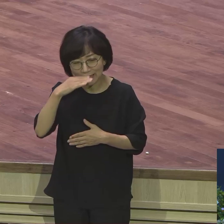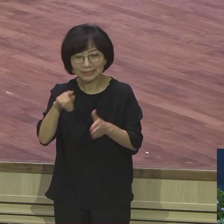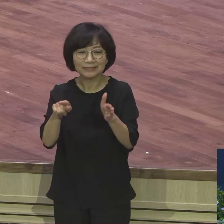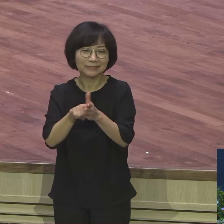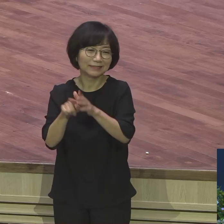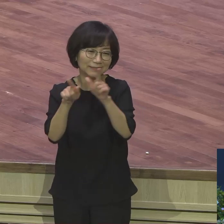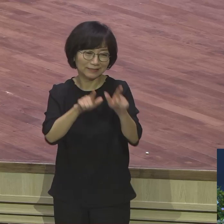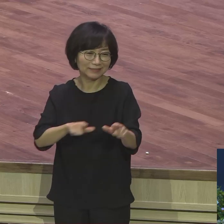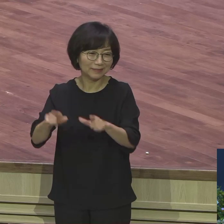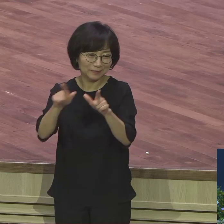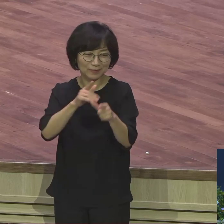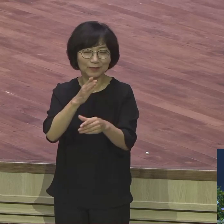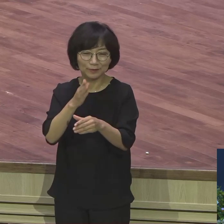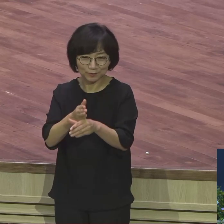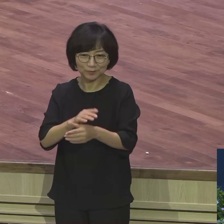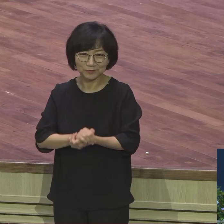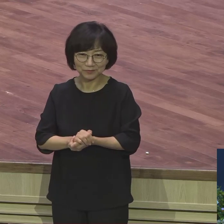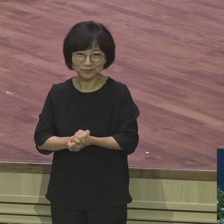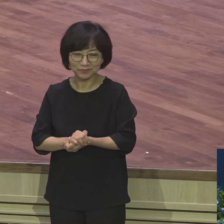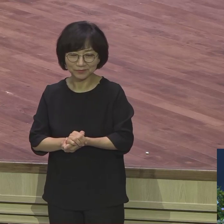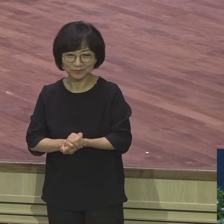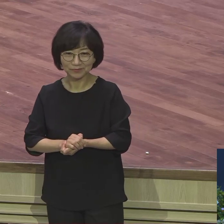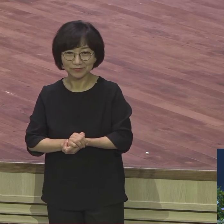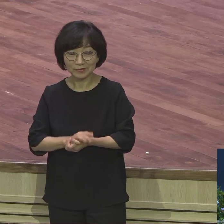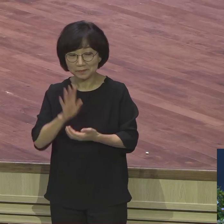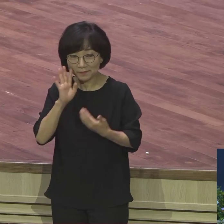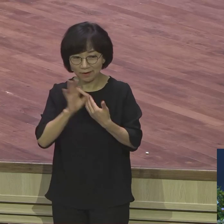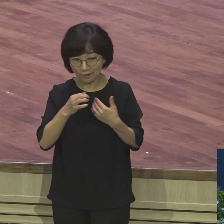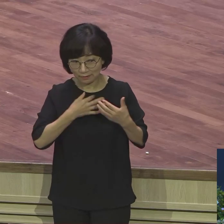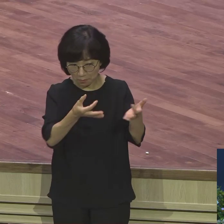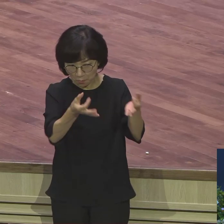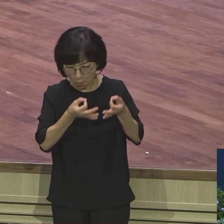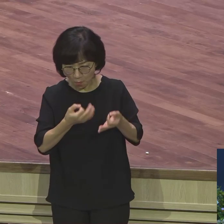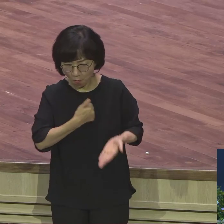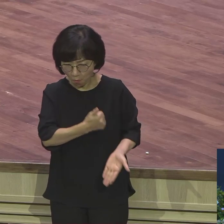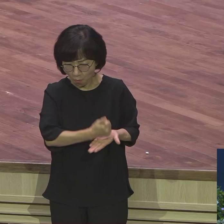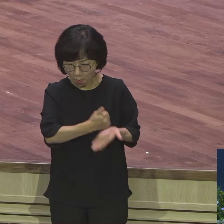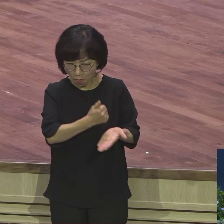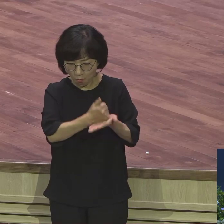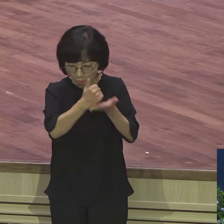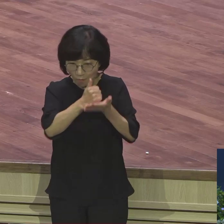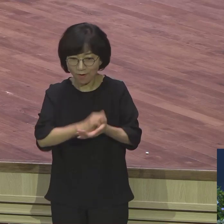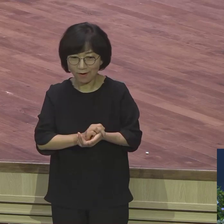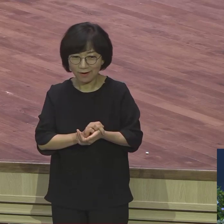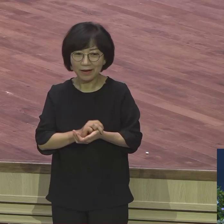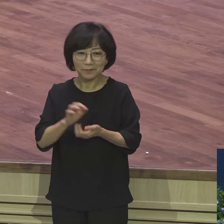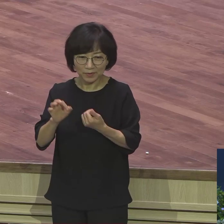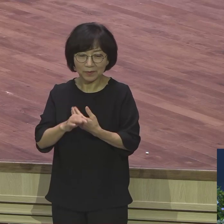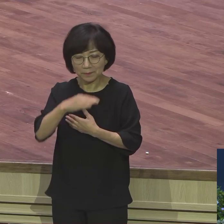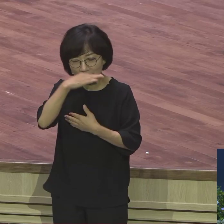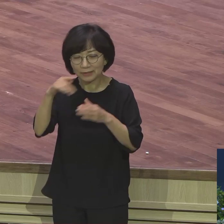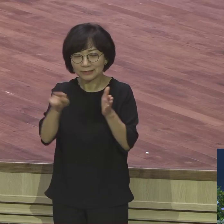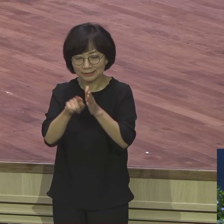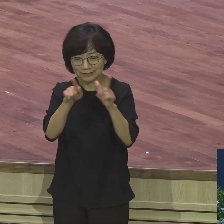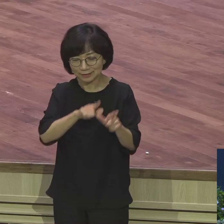아 하나님이 우리 남편을 서시구나 아 하나님 우리